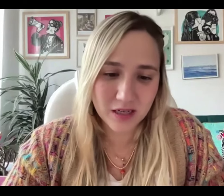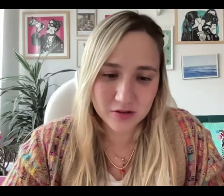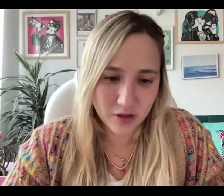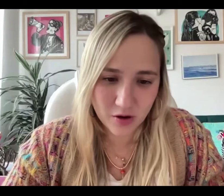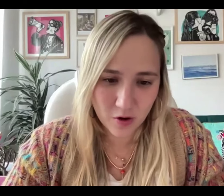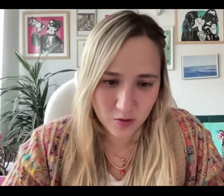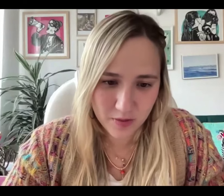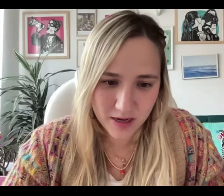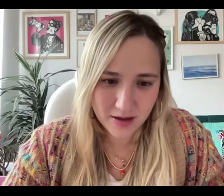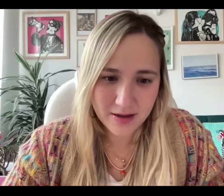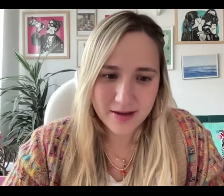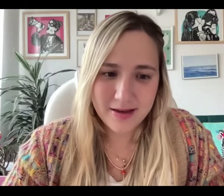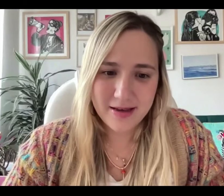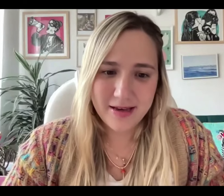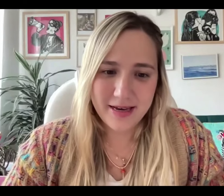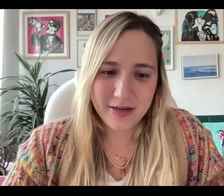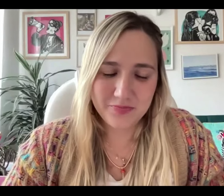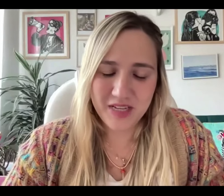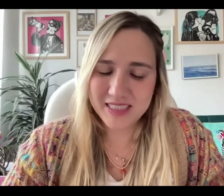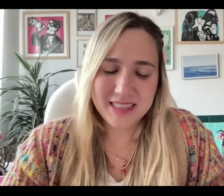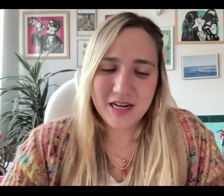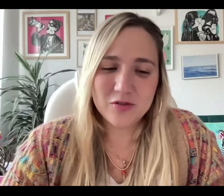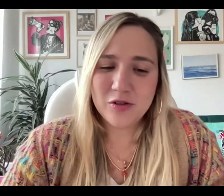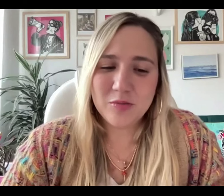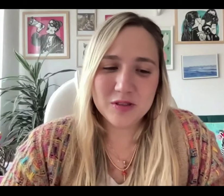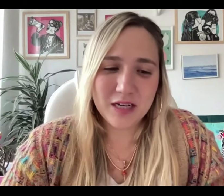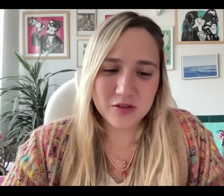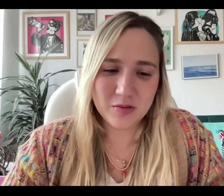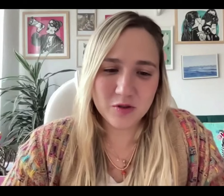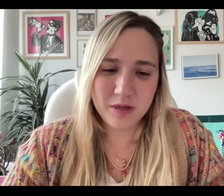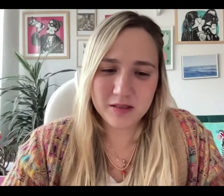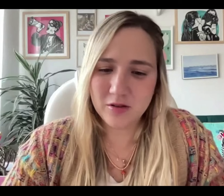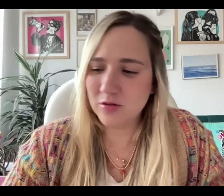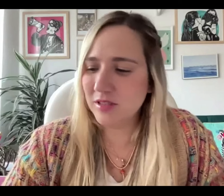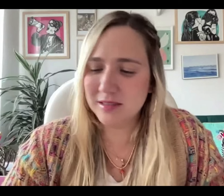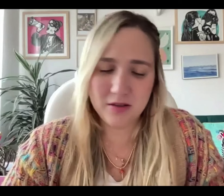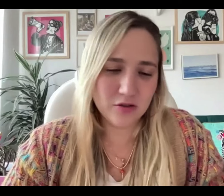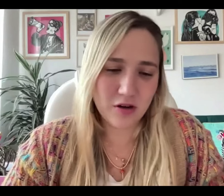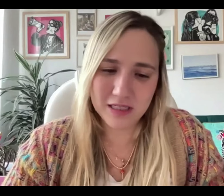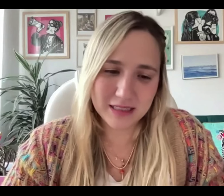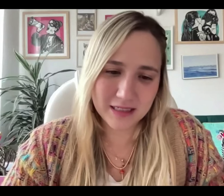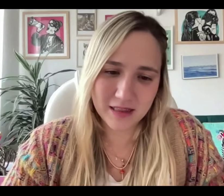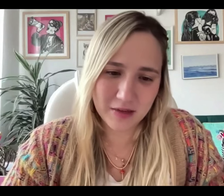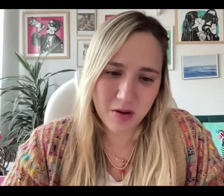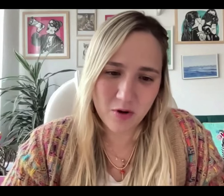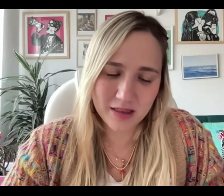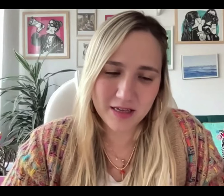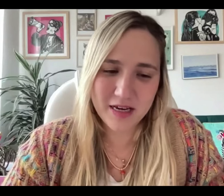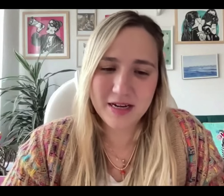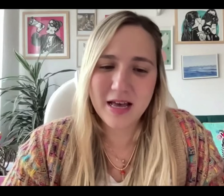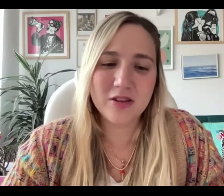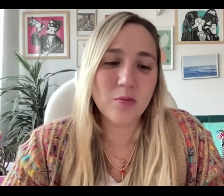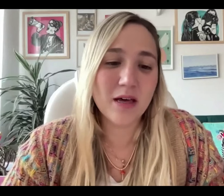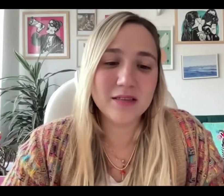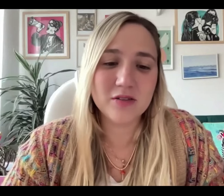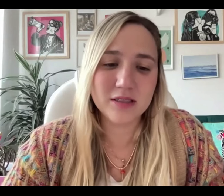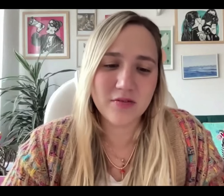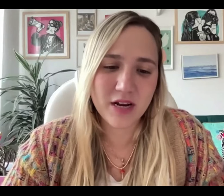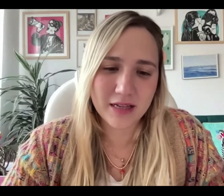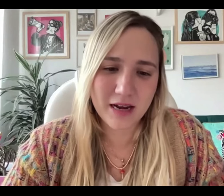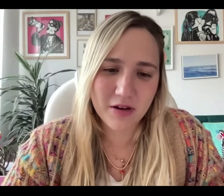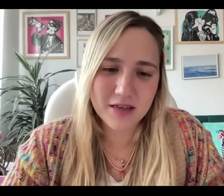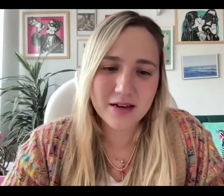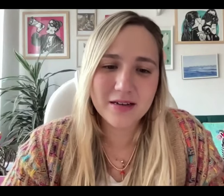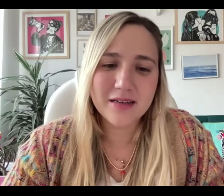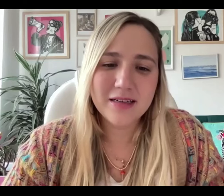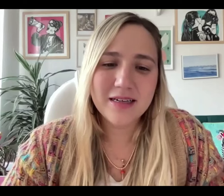los últimos años en Colombia, es decir, en los últimos años hemos visto distintos avances en el tema de muerte digna, de toma de decisiones